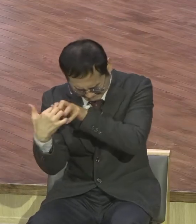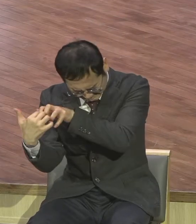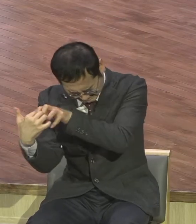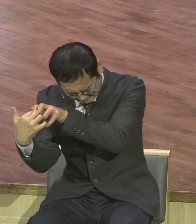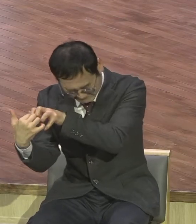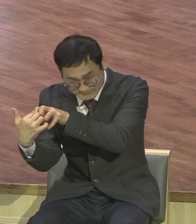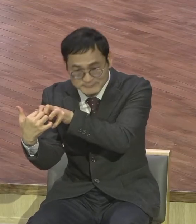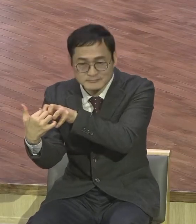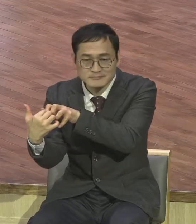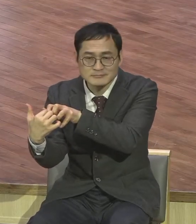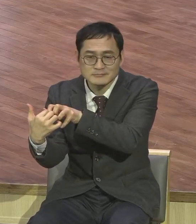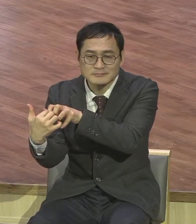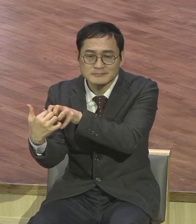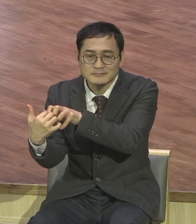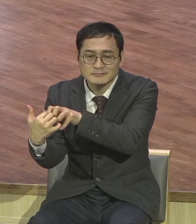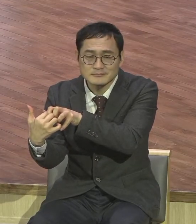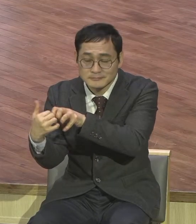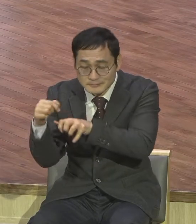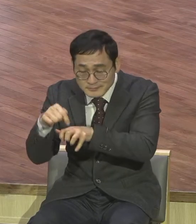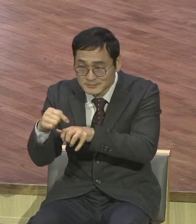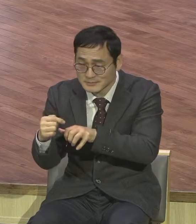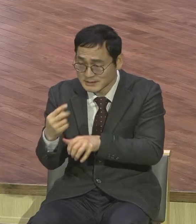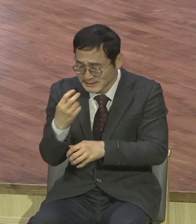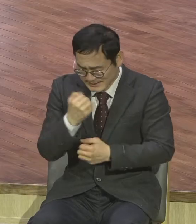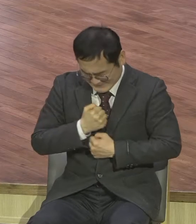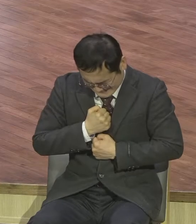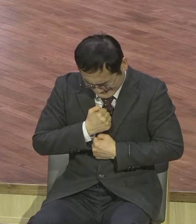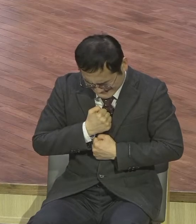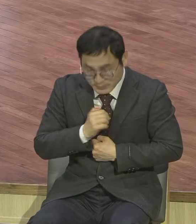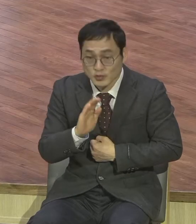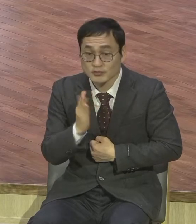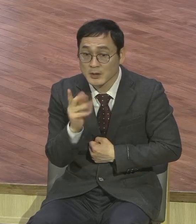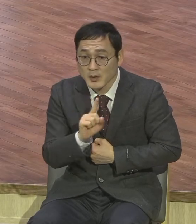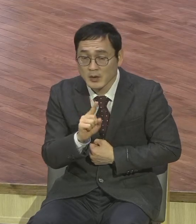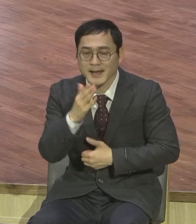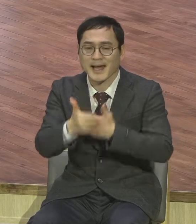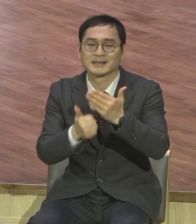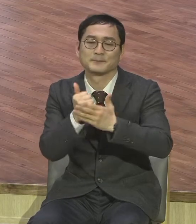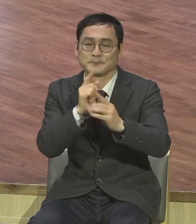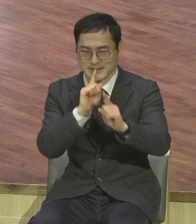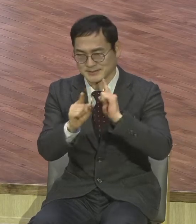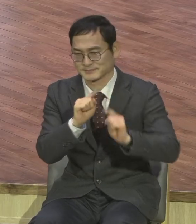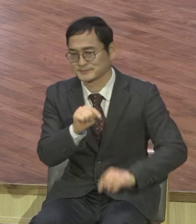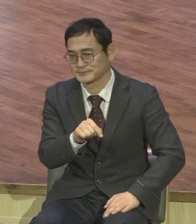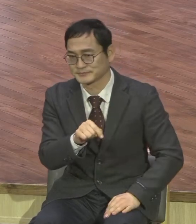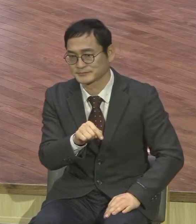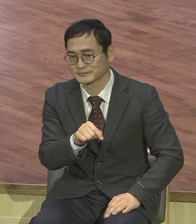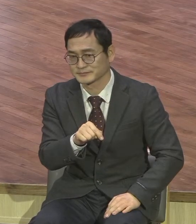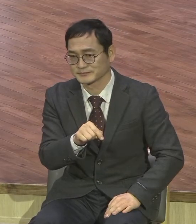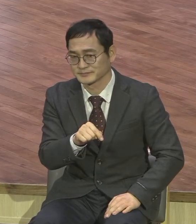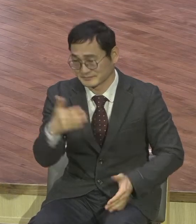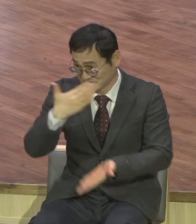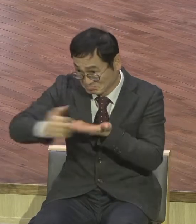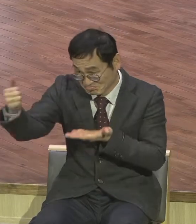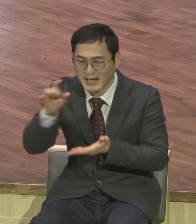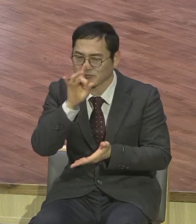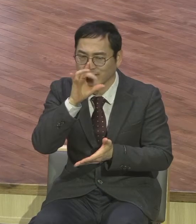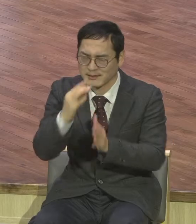바로 하나님의 말씀 복음입니다. 복음으로 우리가 사수해야 돼요. 복음을 지켜야 돼요. 성리의 금꽃